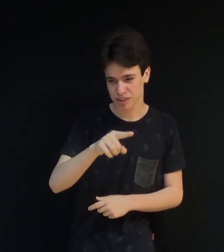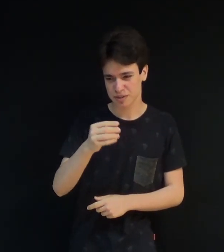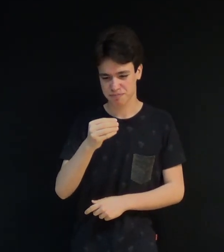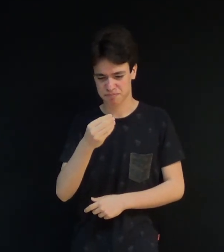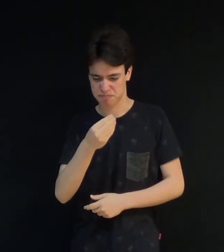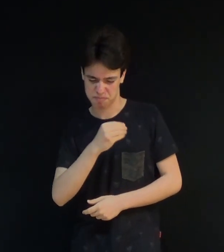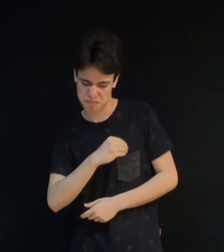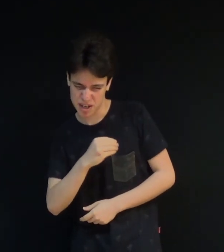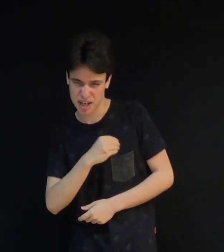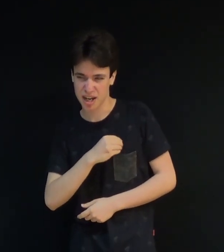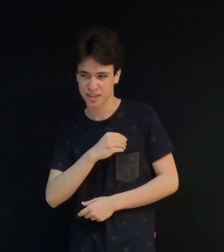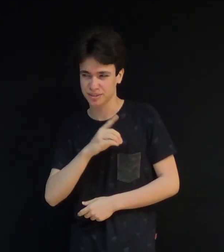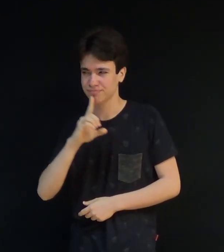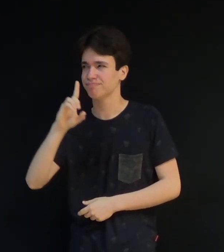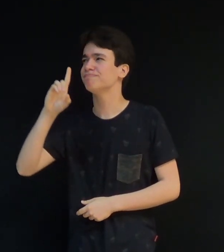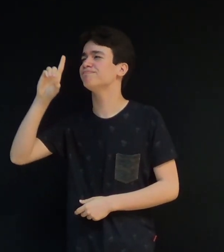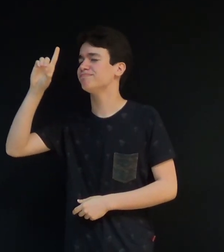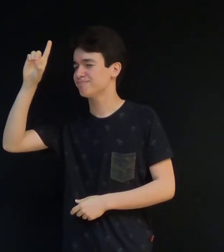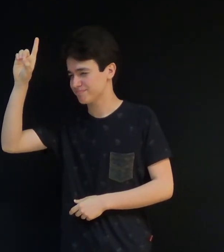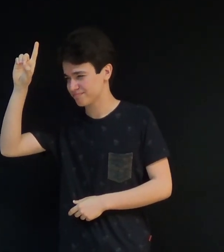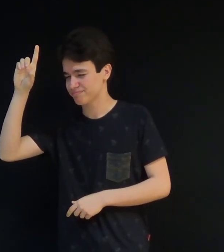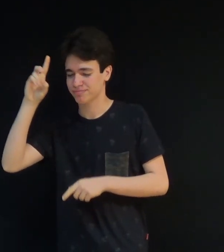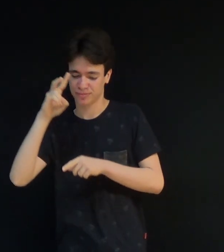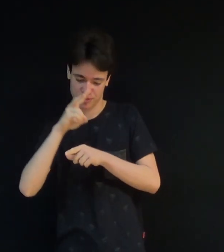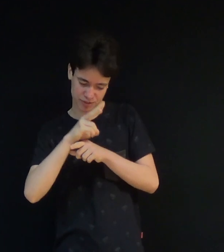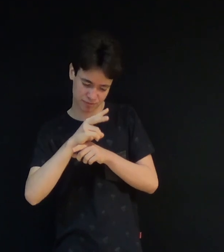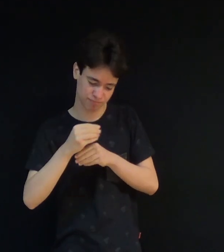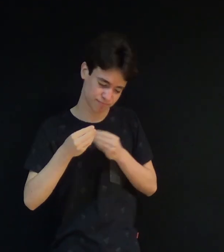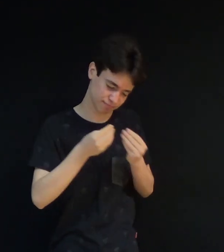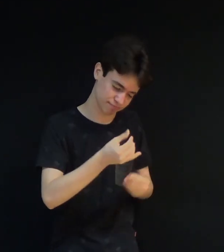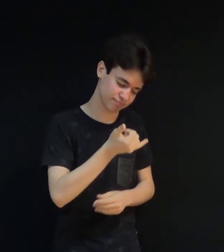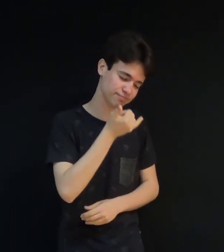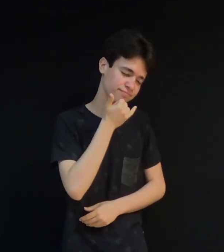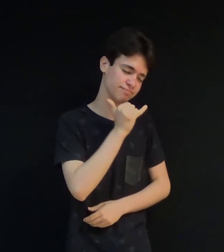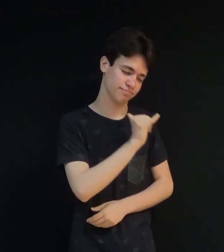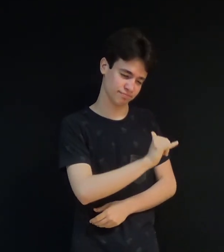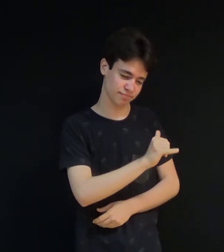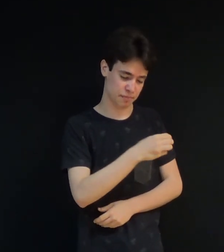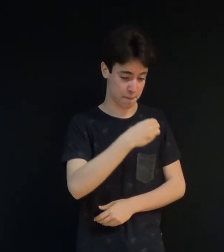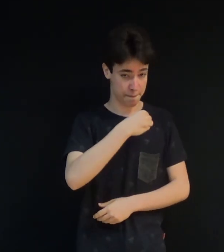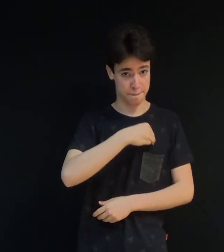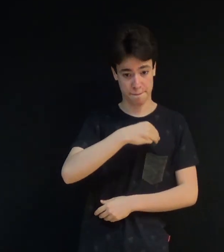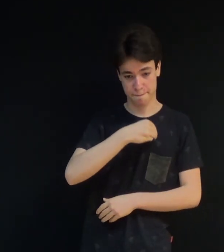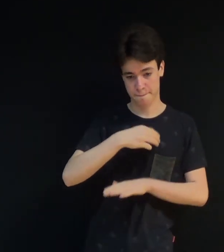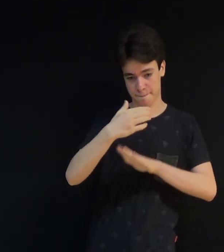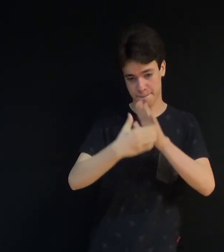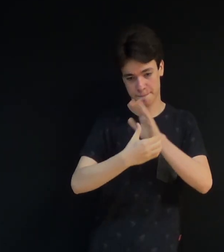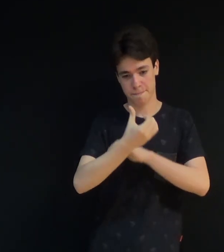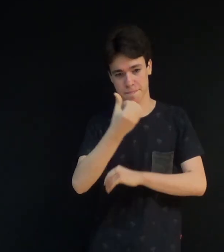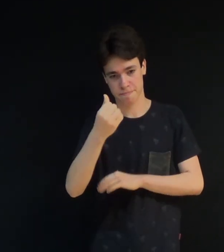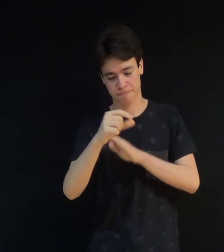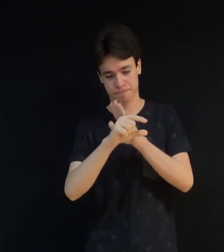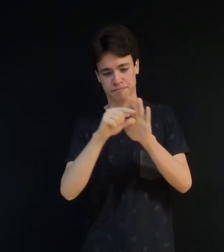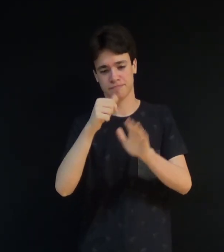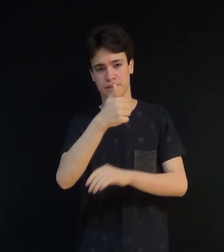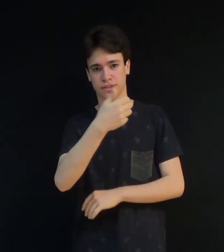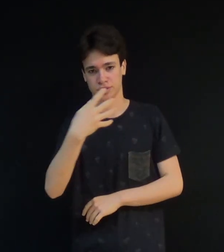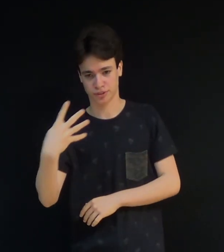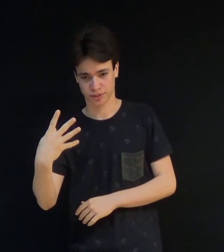perdoará. Mateus capítulo 6, versículo 14 capítulo 6, versículo 14 Mateus 14